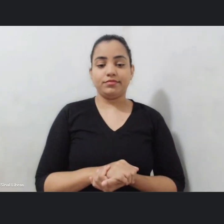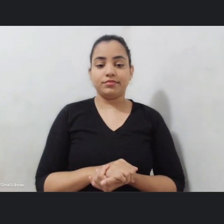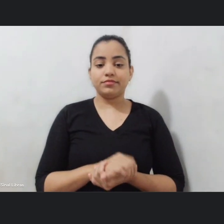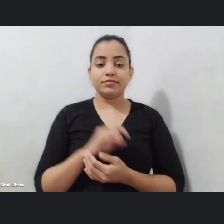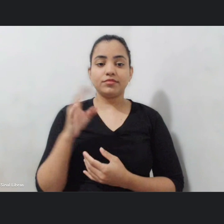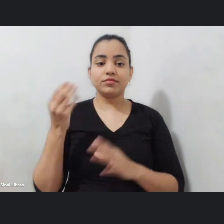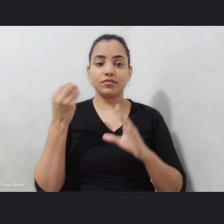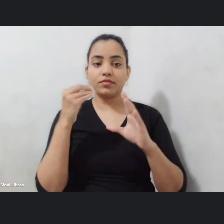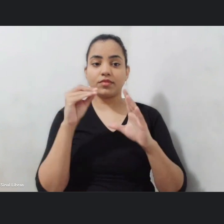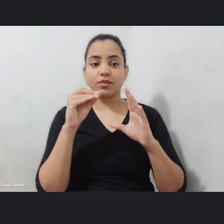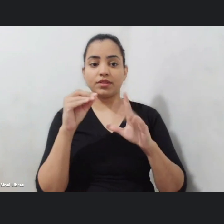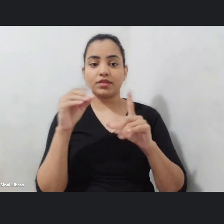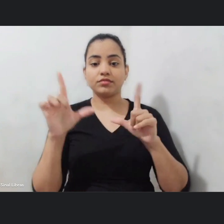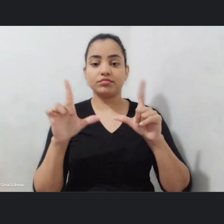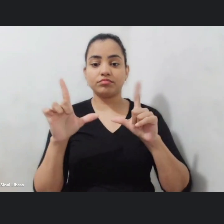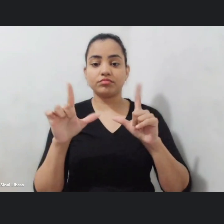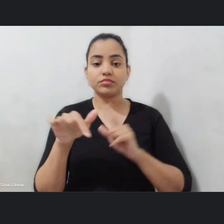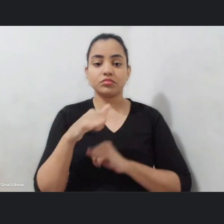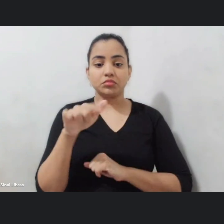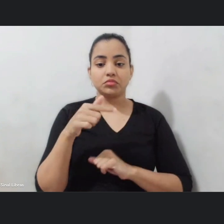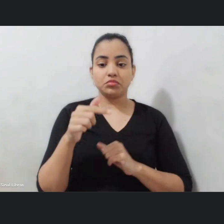para a gente poder mostrar.